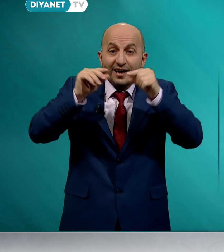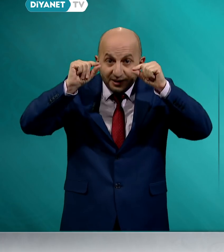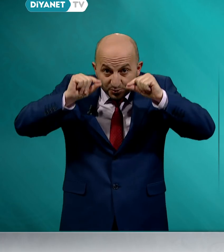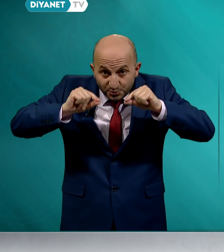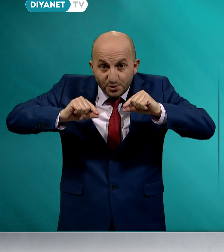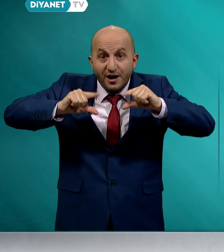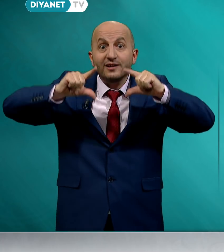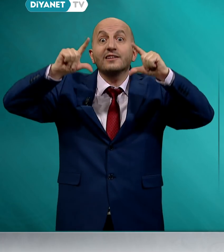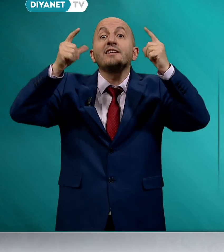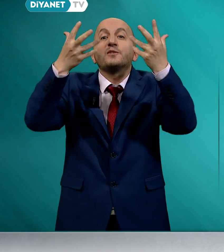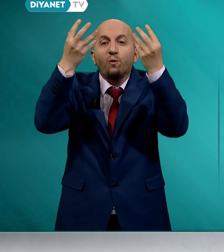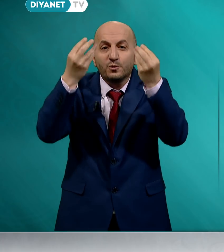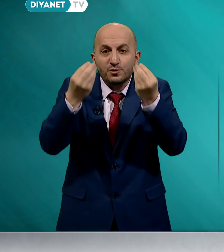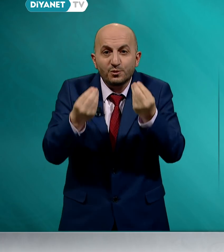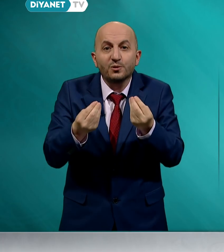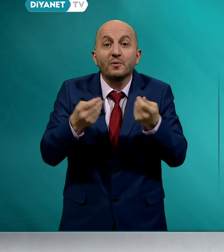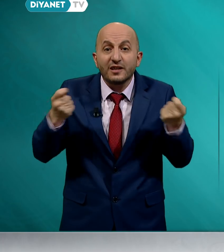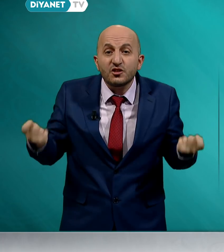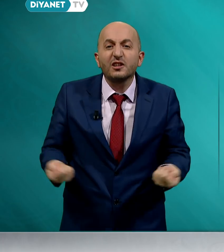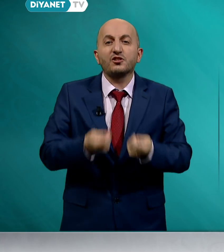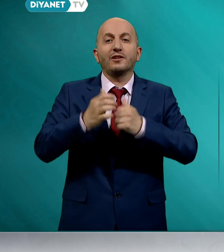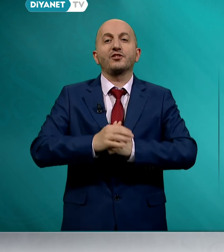duyarlılık oluşturulmaya çalışılacaktır.